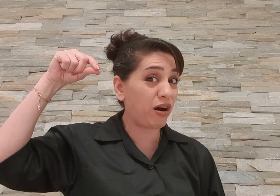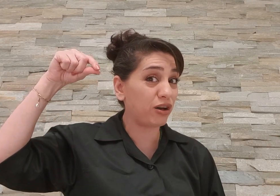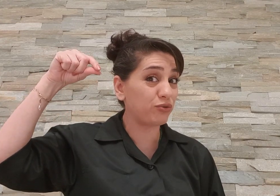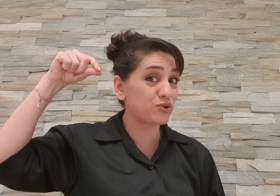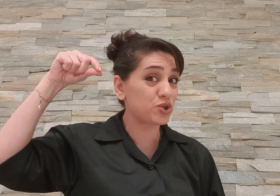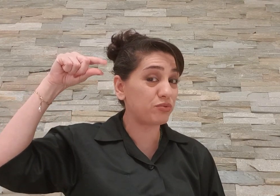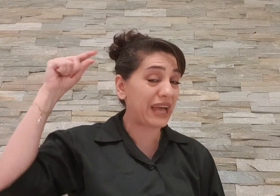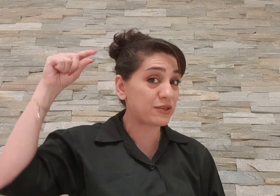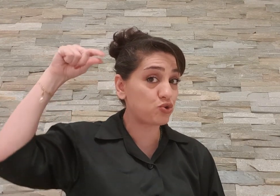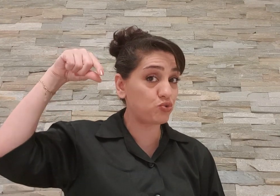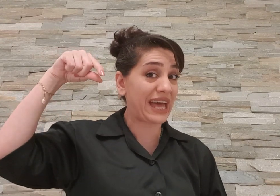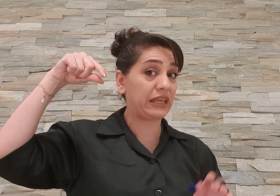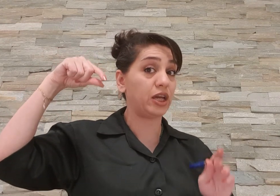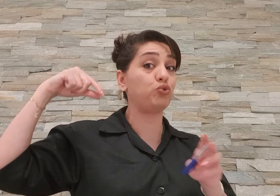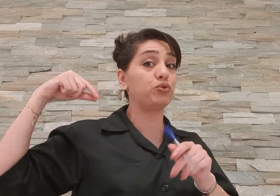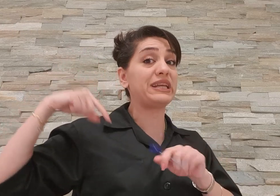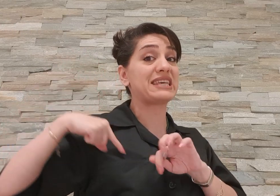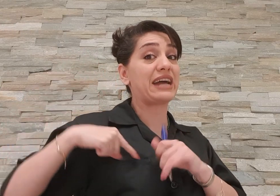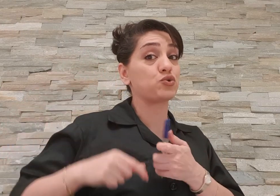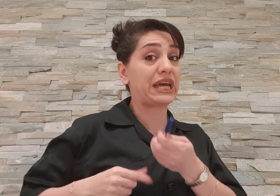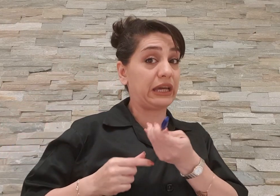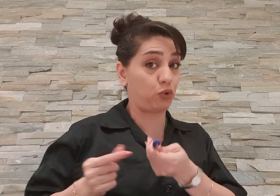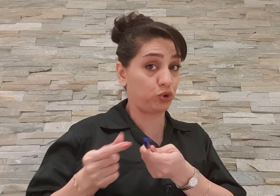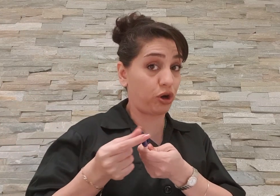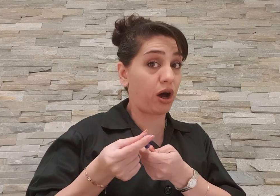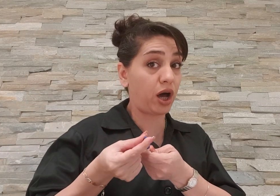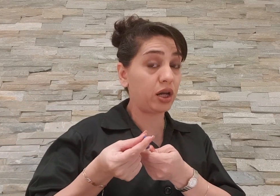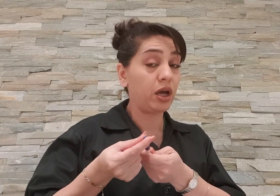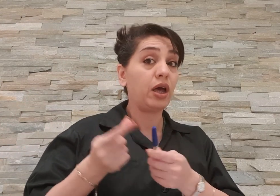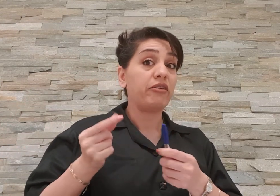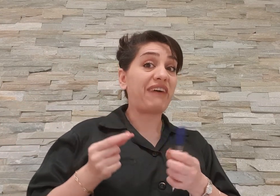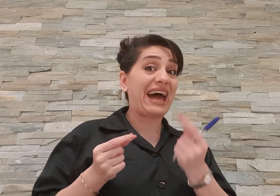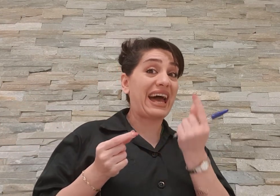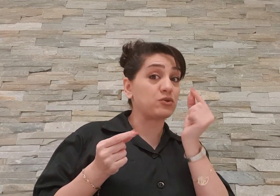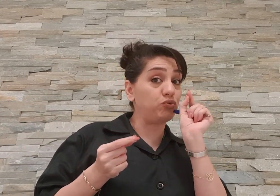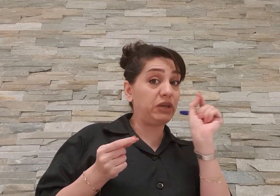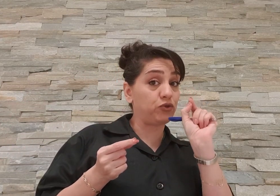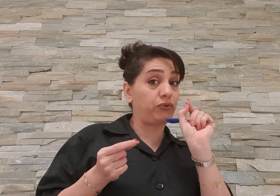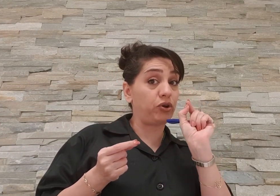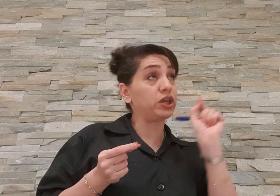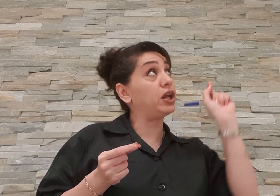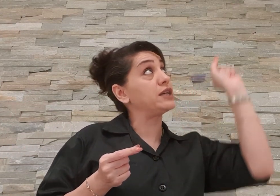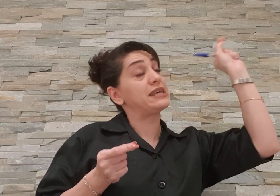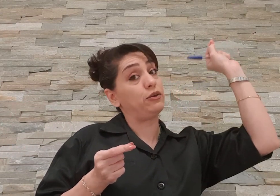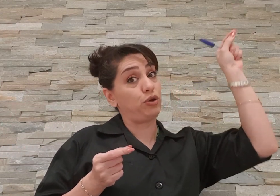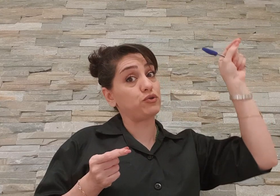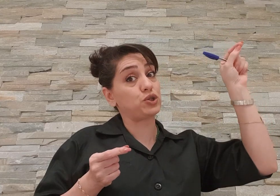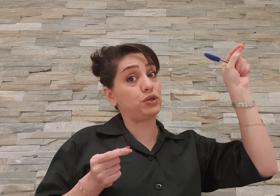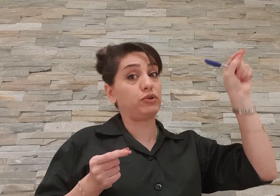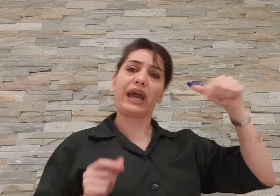آقای اون گذاشته بودین از اون سوزنی های دوربین سرسوزنی خودکار و از اون میکروفون ها که لایی سلولا گذاشته بودین